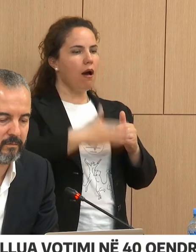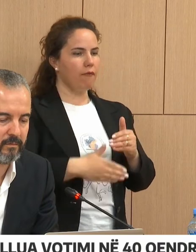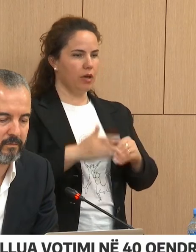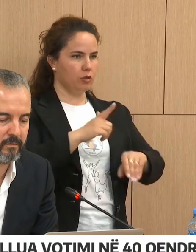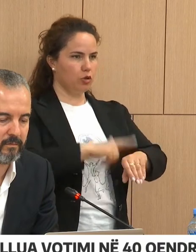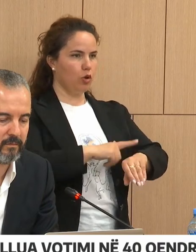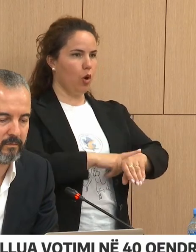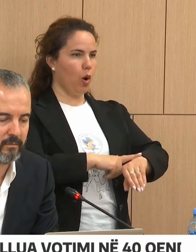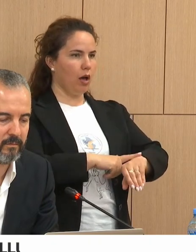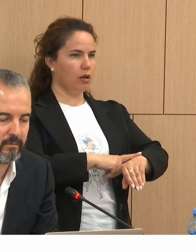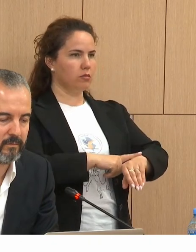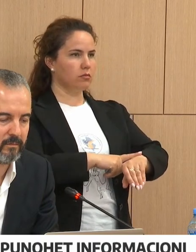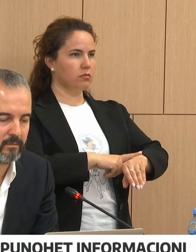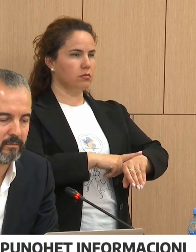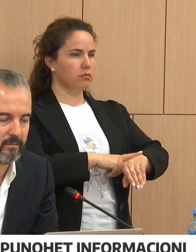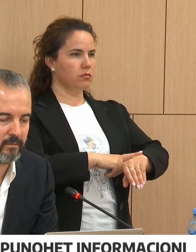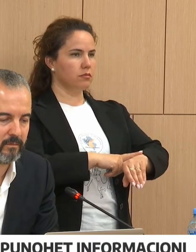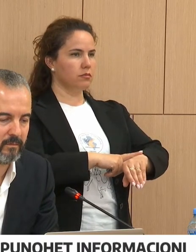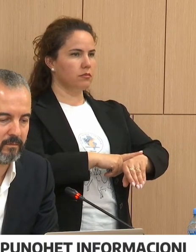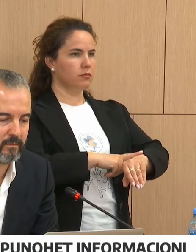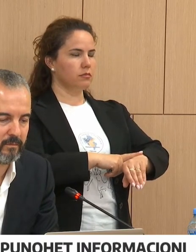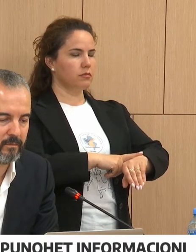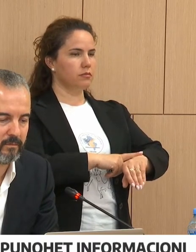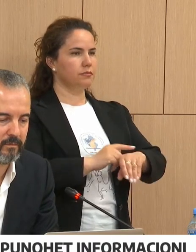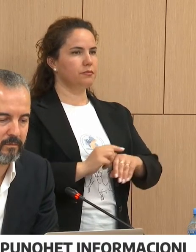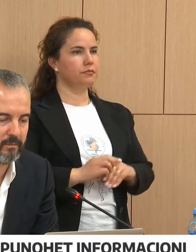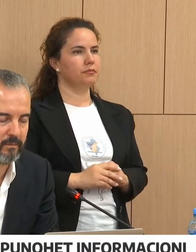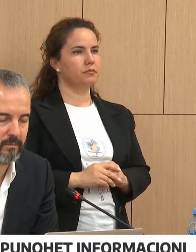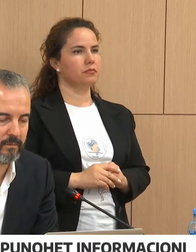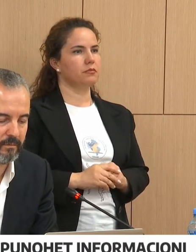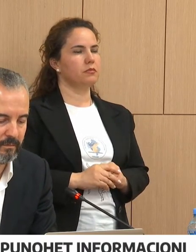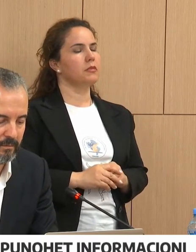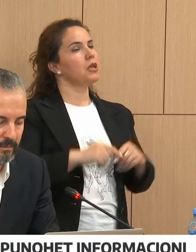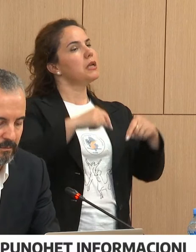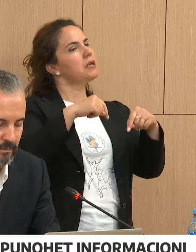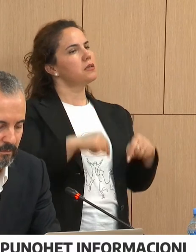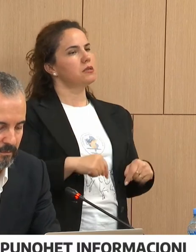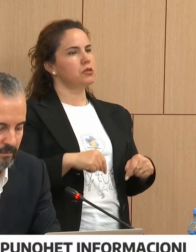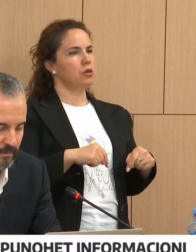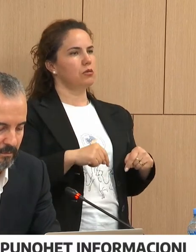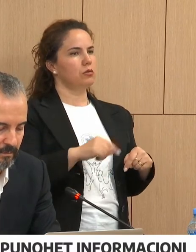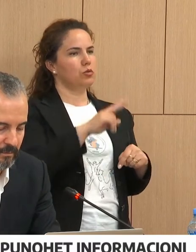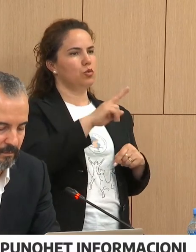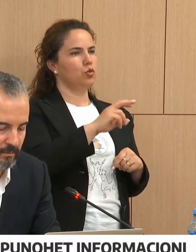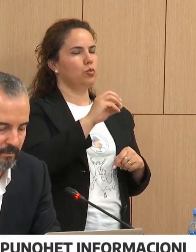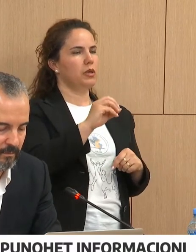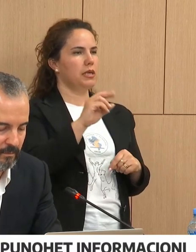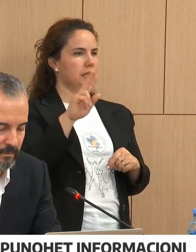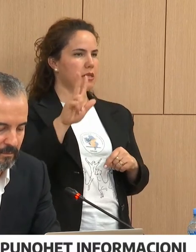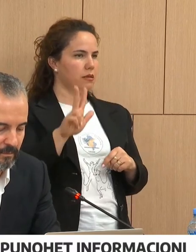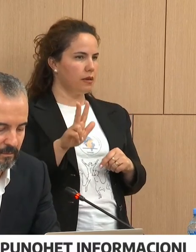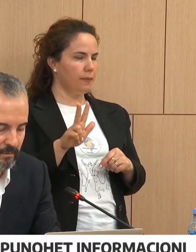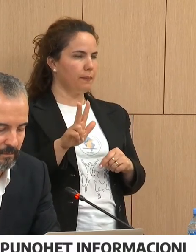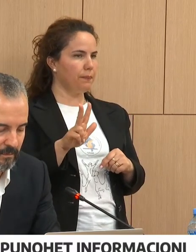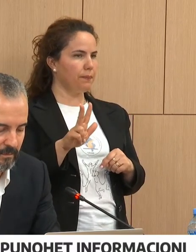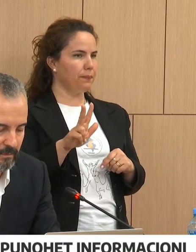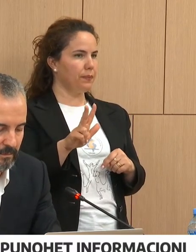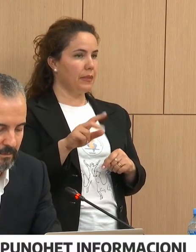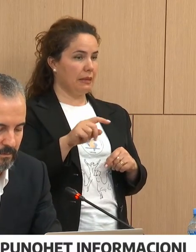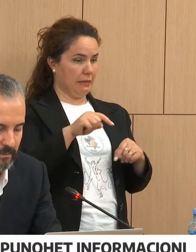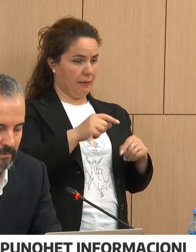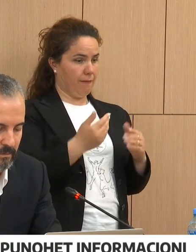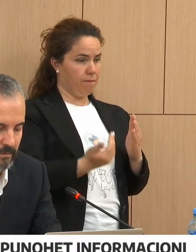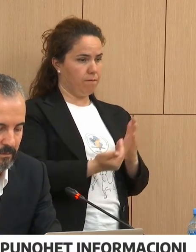përfundimin e procesit të numërimit duke qënë se tani ndosha për pak minuta ose pak or pritët qëtë nisë këj